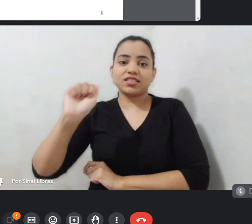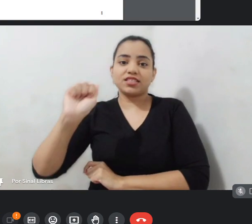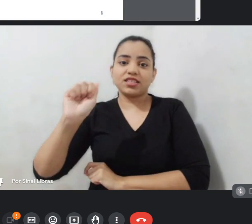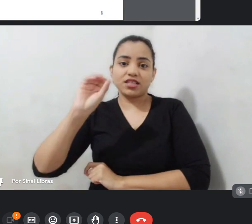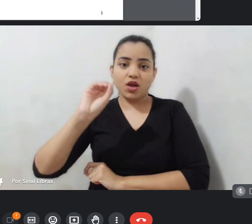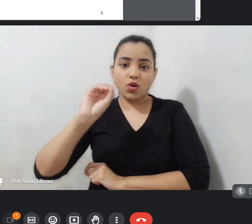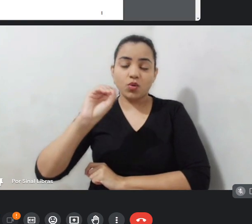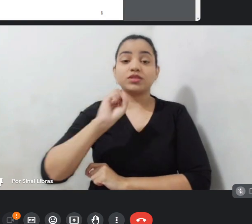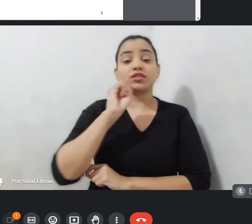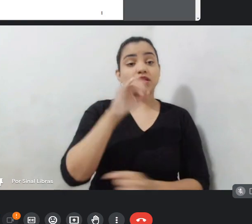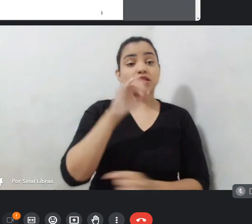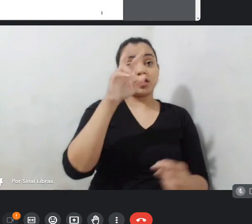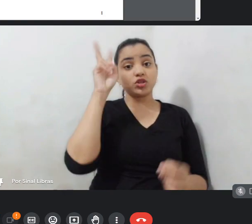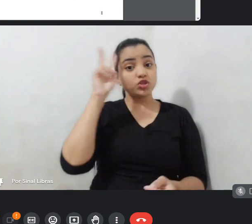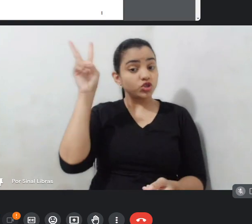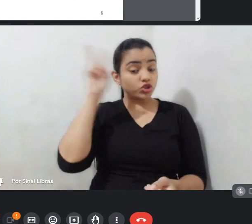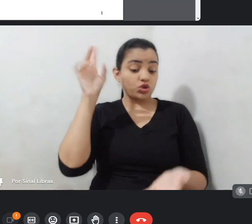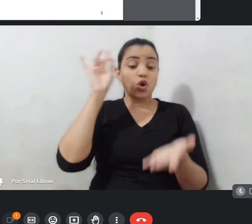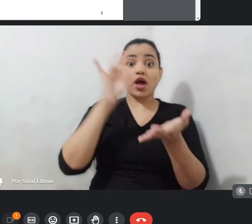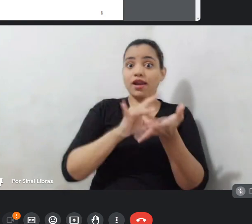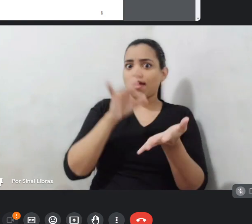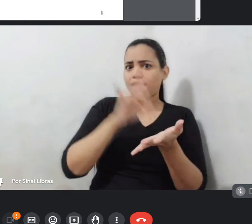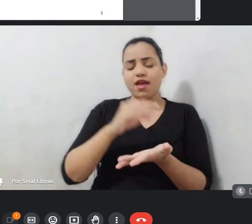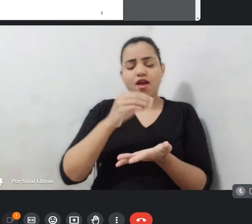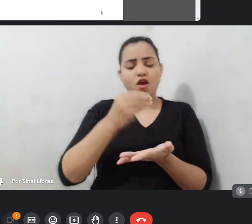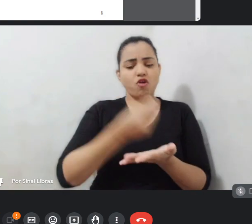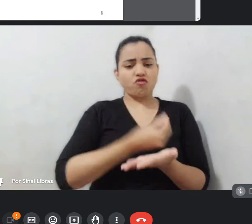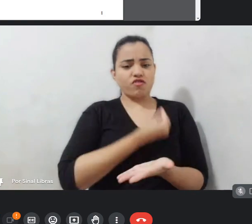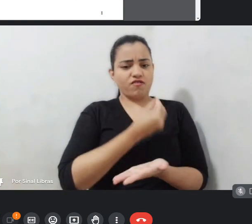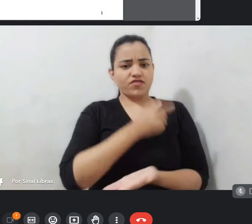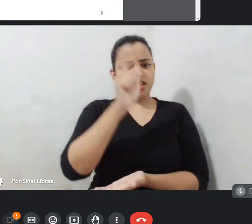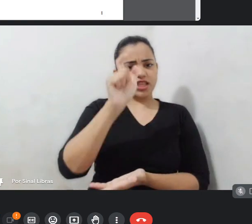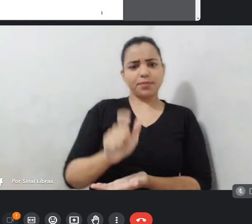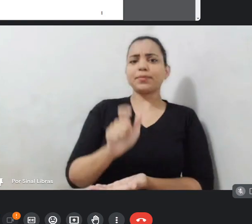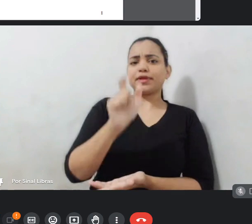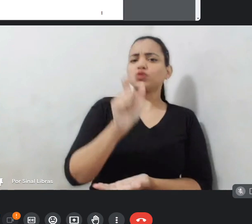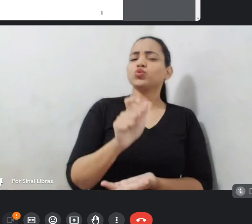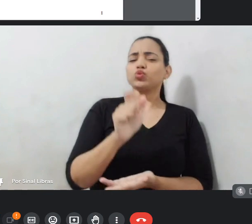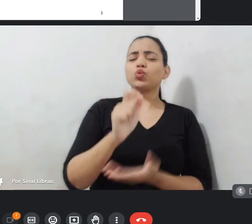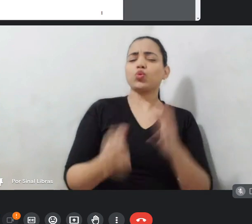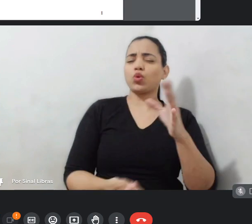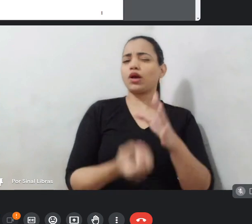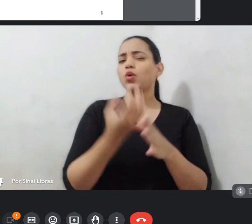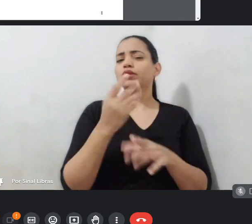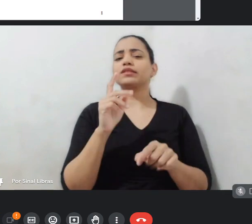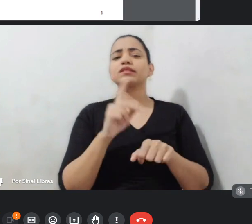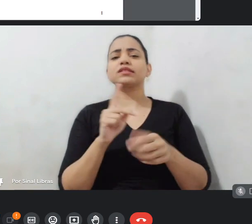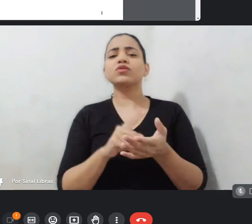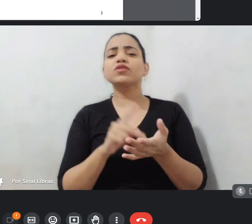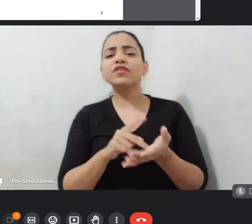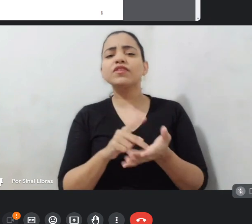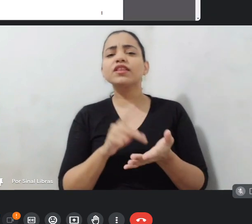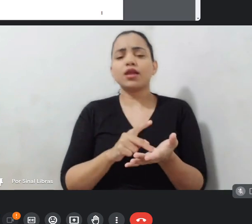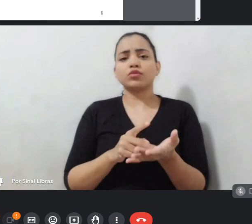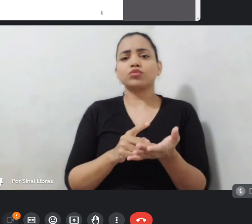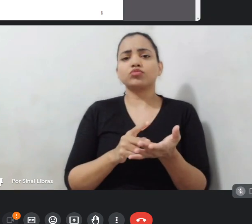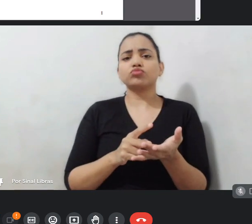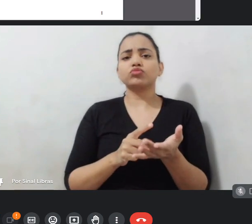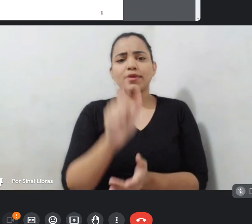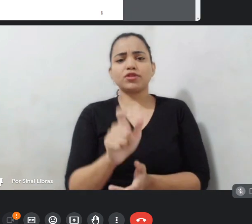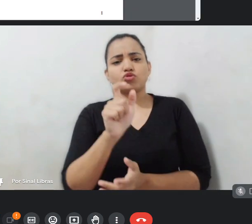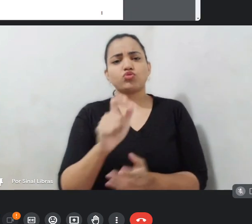a história de alguém, de uma escola, de um bairro, de como uma